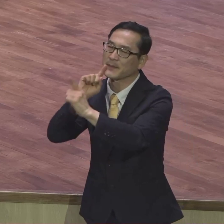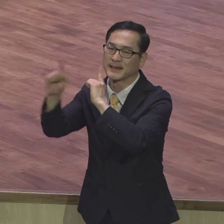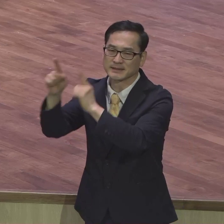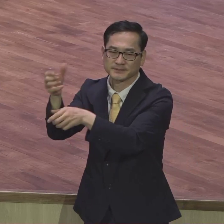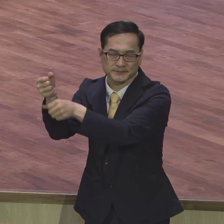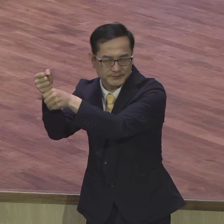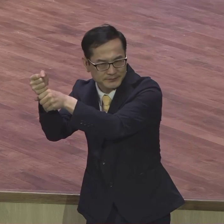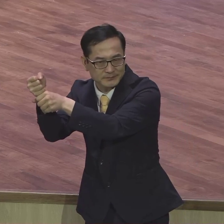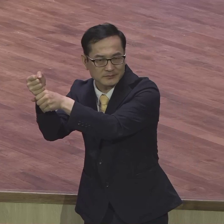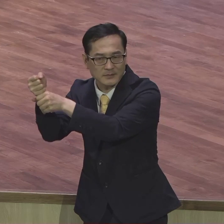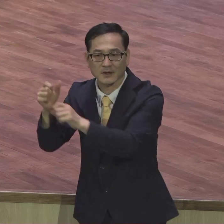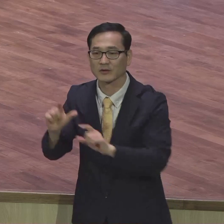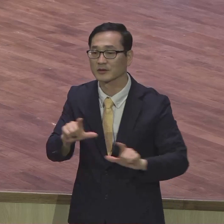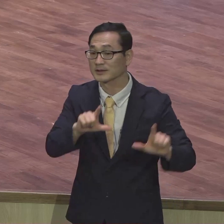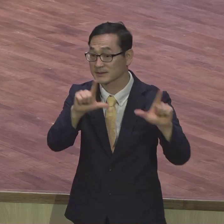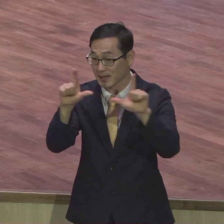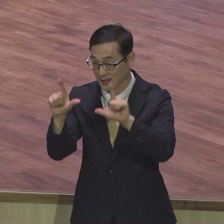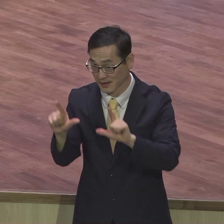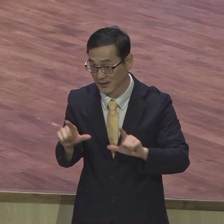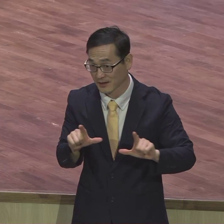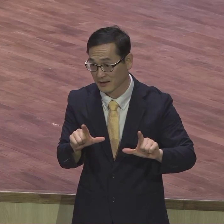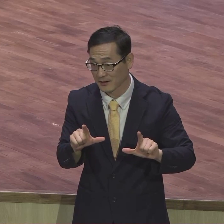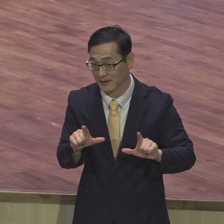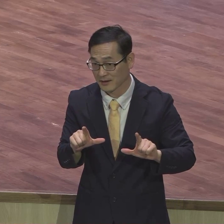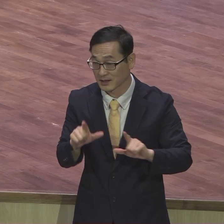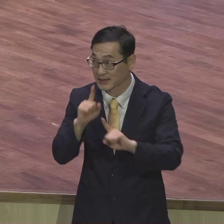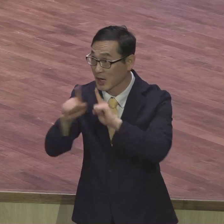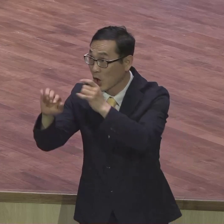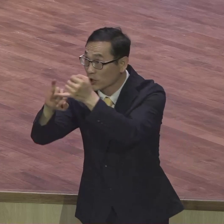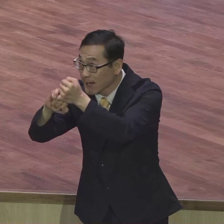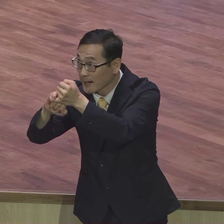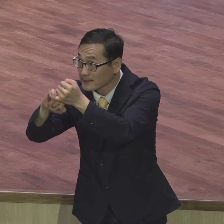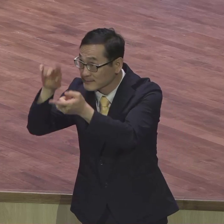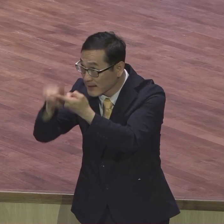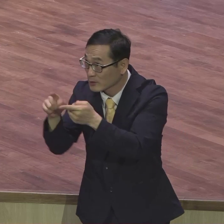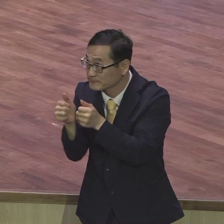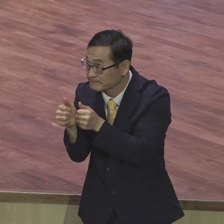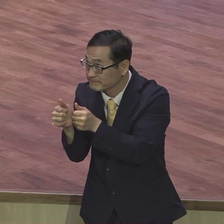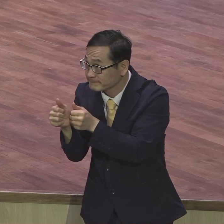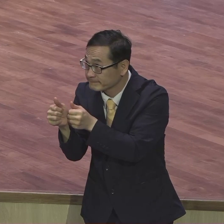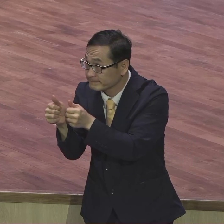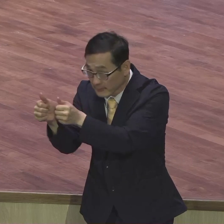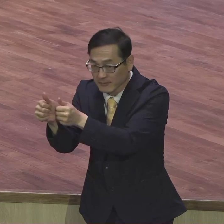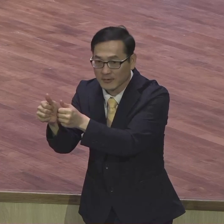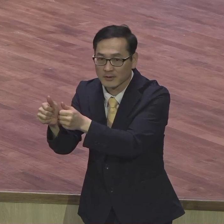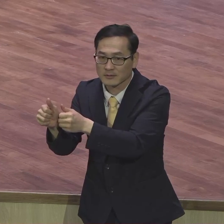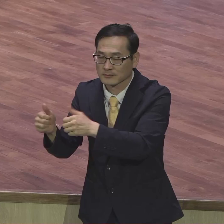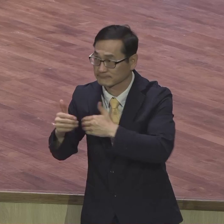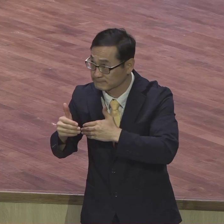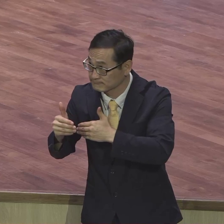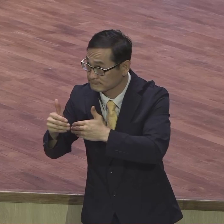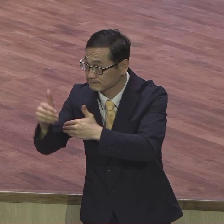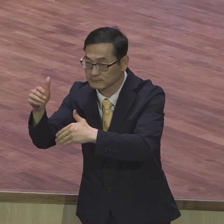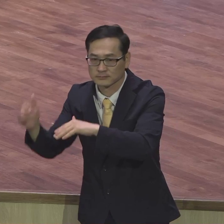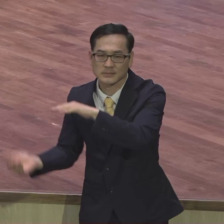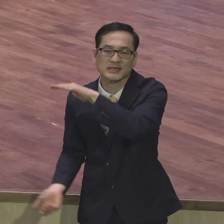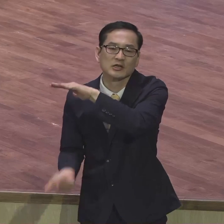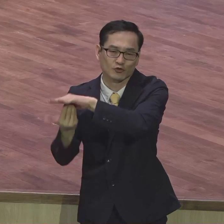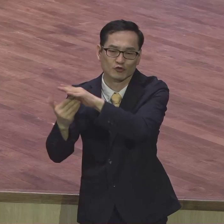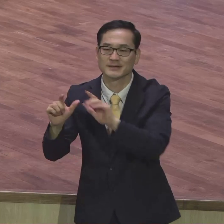시작해서 하나님의 언약을 이루는 삶을 가져가야 돼요 말씀을 붙잡고 말씀을 이루는 삶으로 그렇게